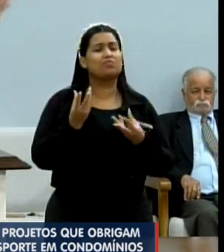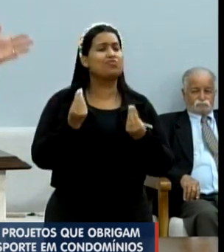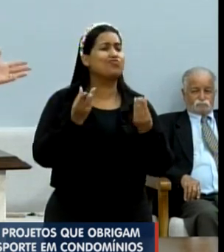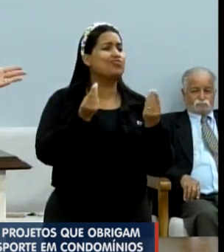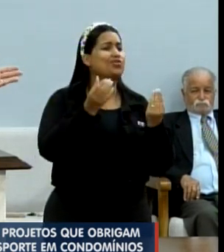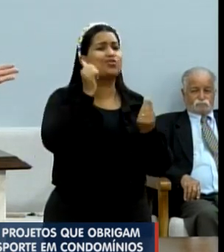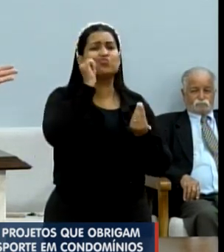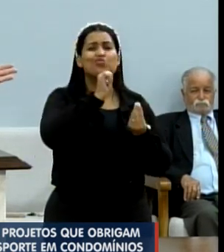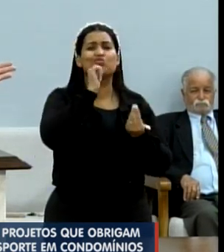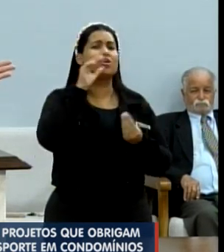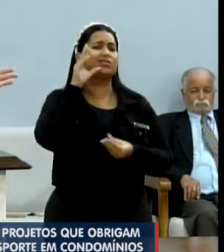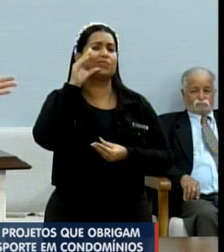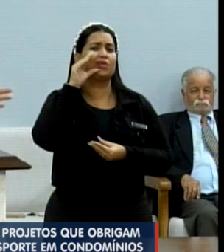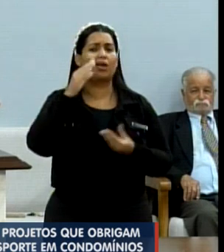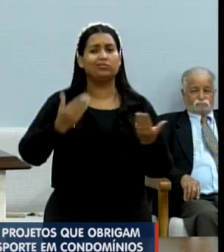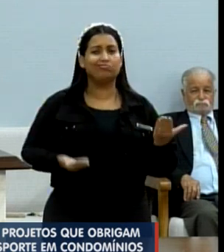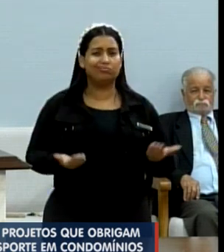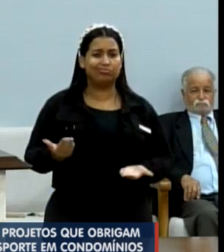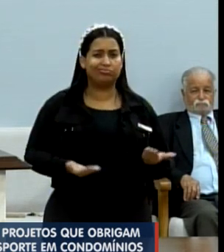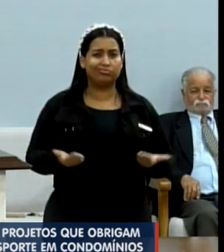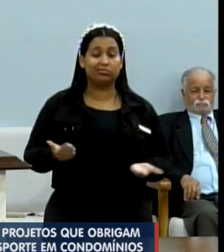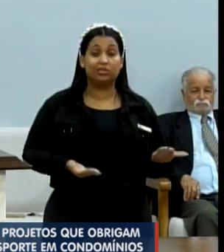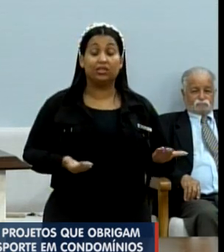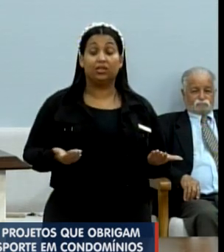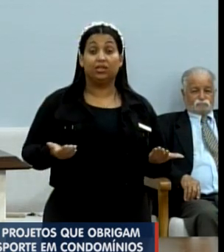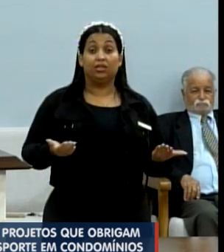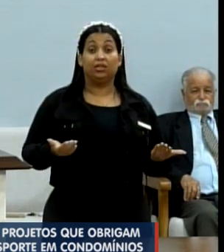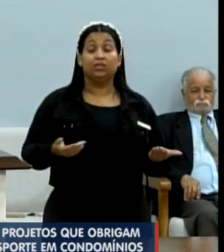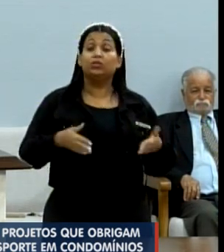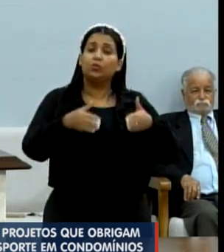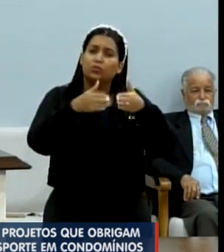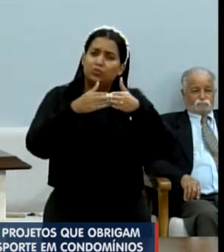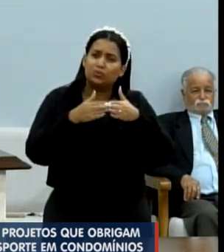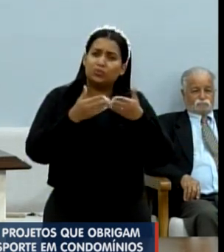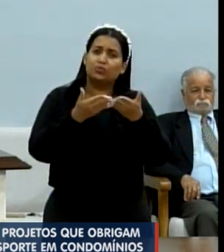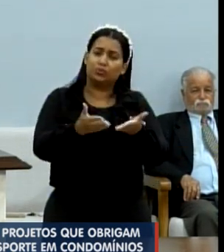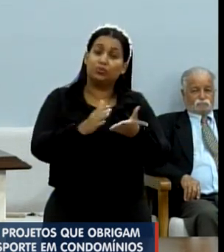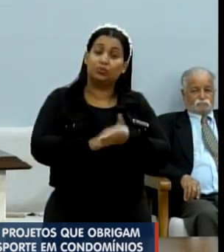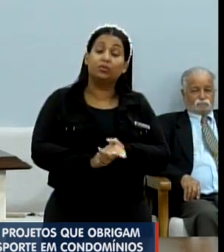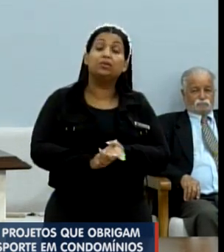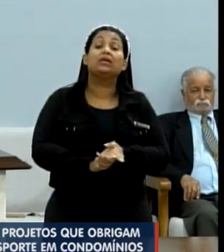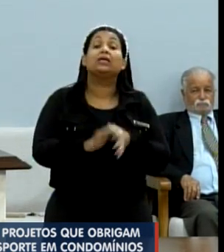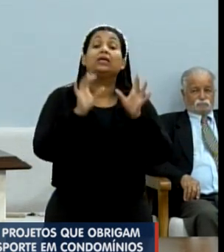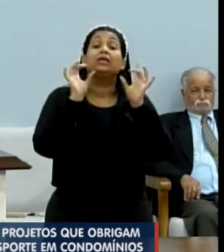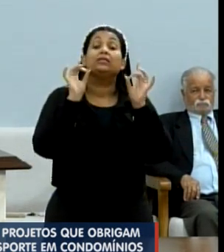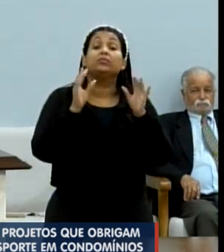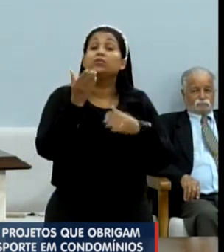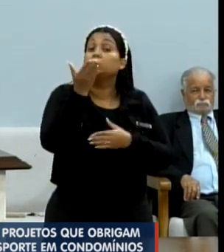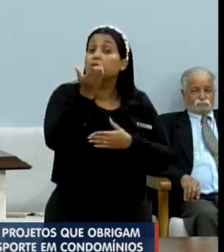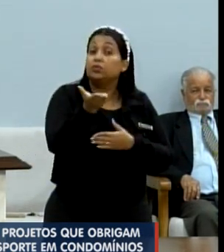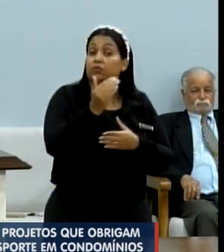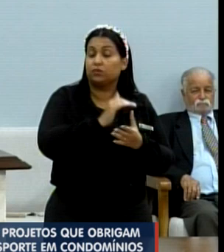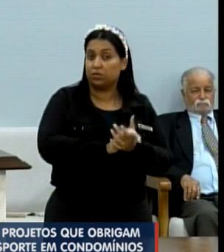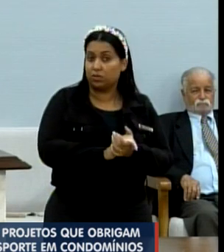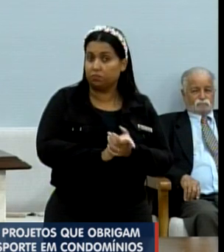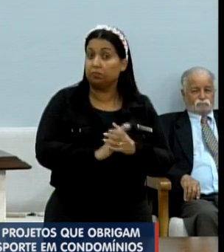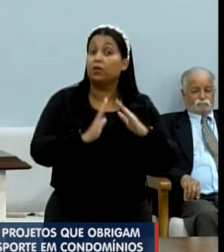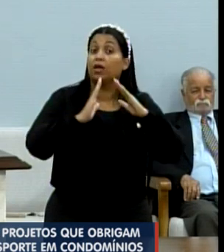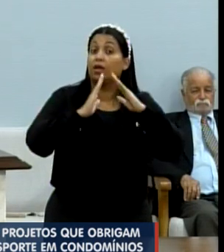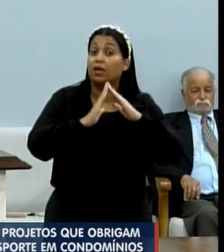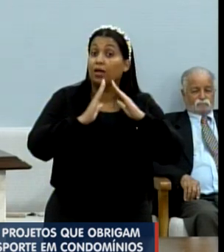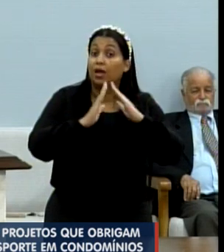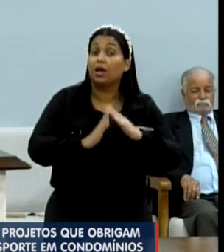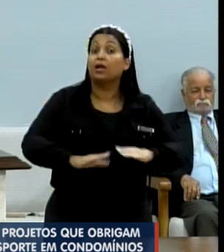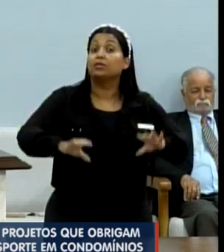quantas diaristas. Então, fica o meu apelo aqui, especialmente a você que mora em